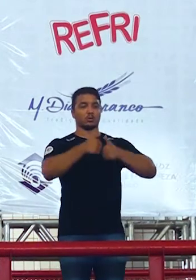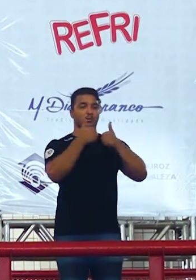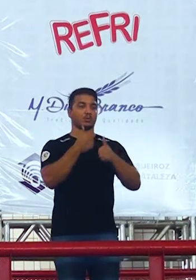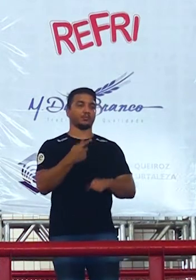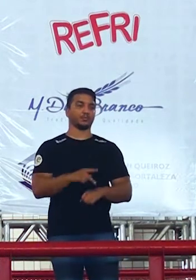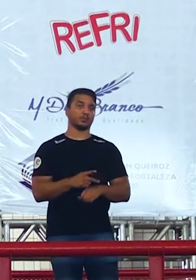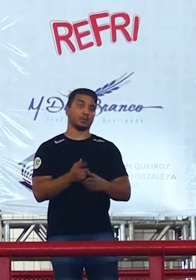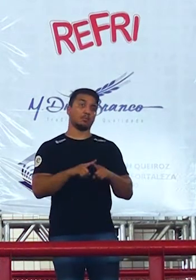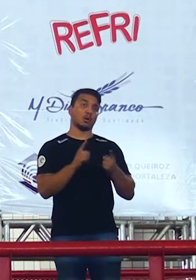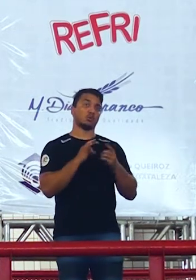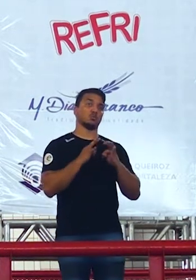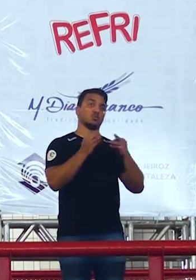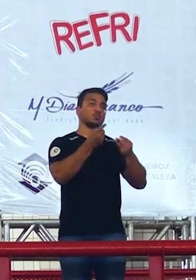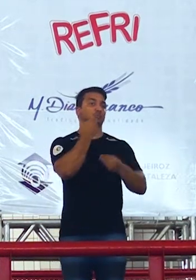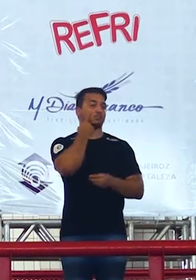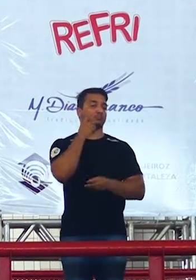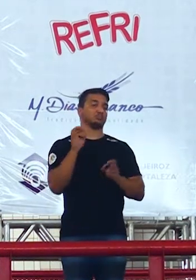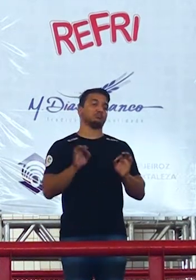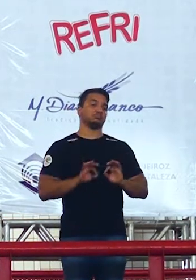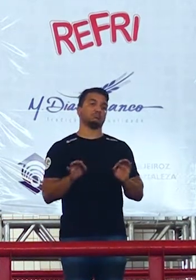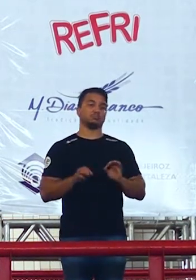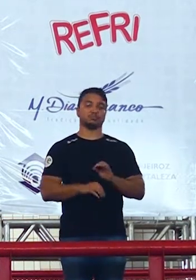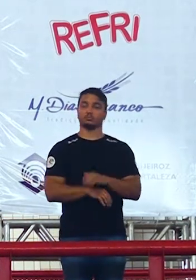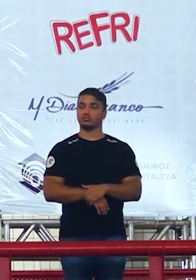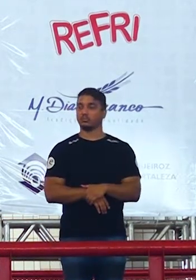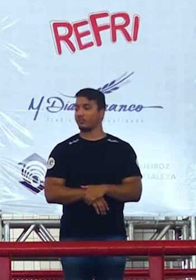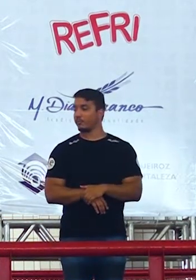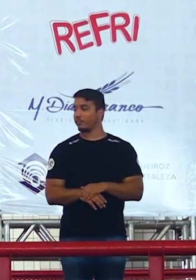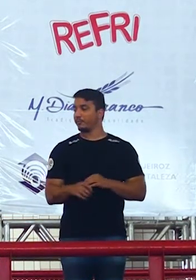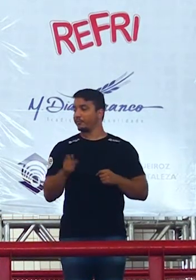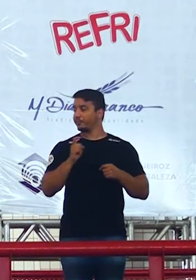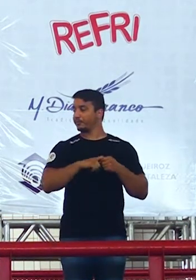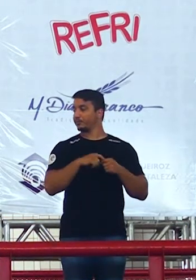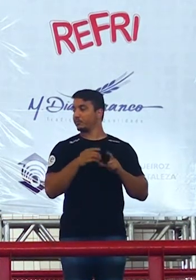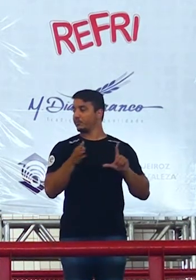pena que nem todos viram vamos voltar pro slide favor